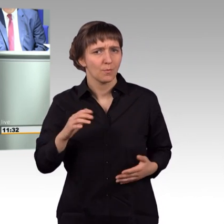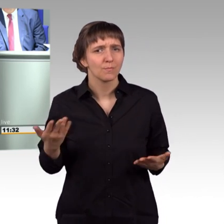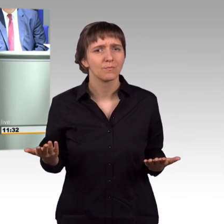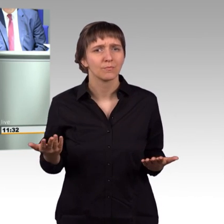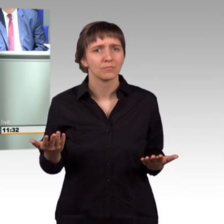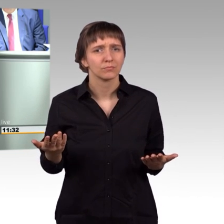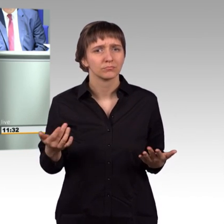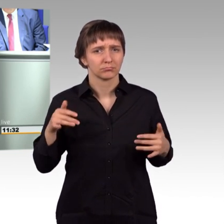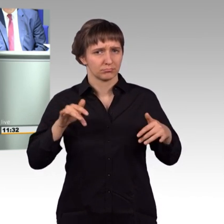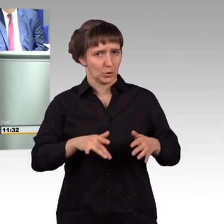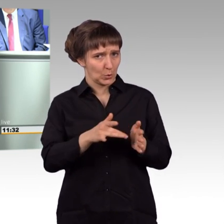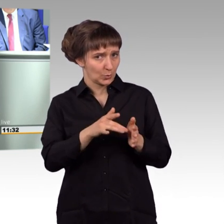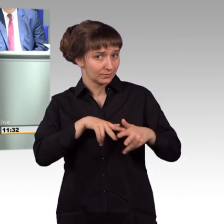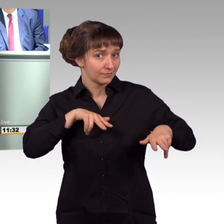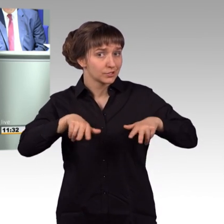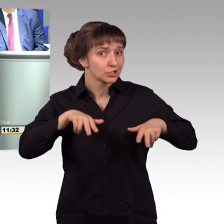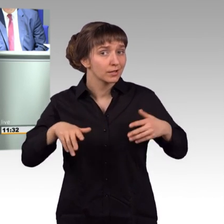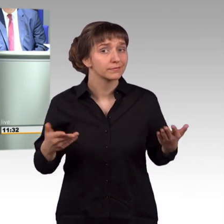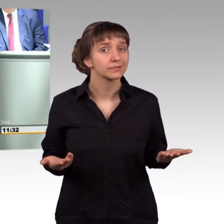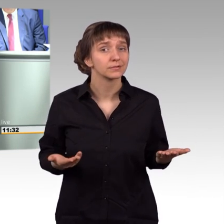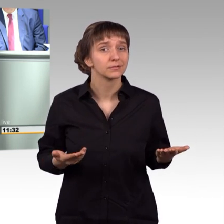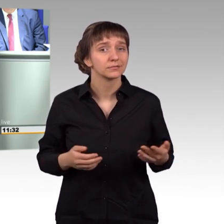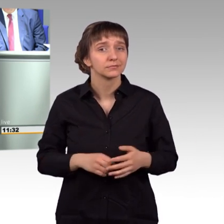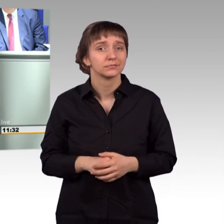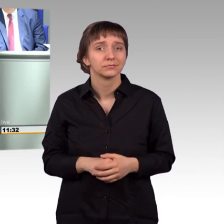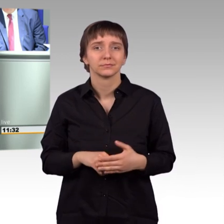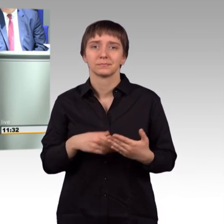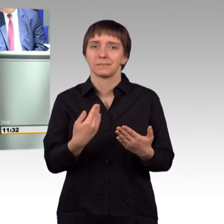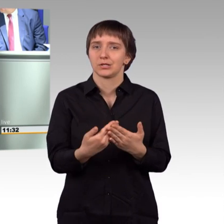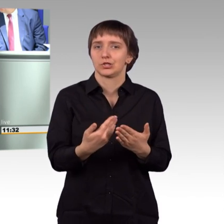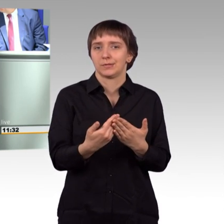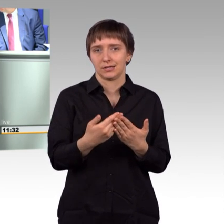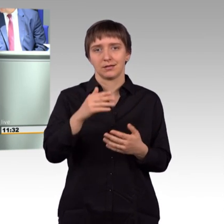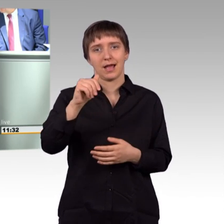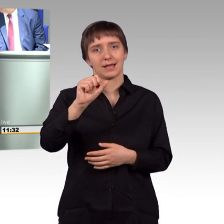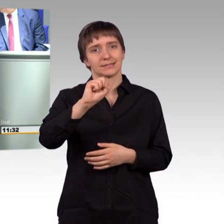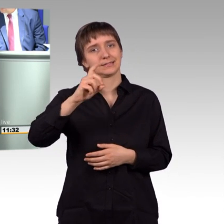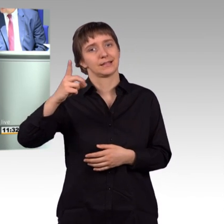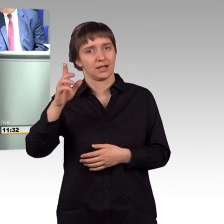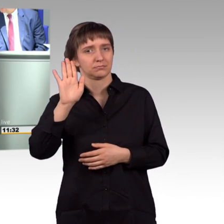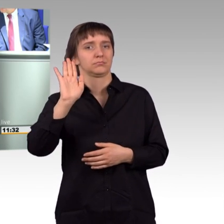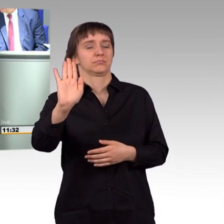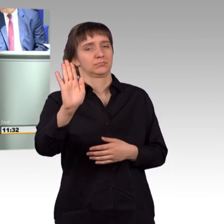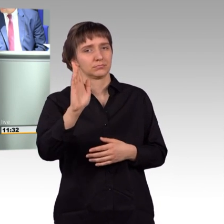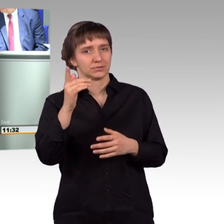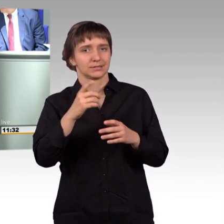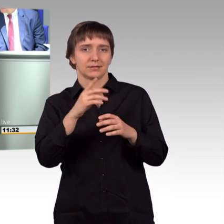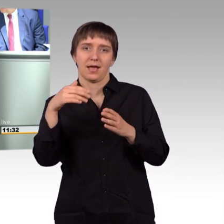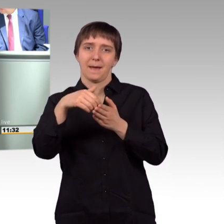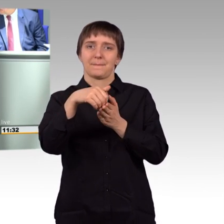Gab es etwa doch wirtschaftliche Gründe, zum Beispiel der von Assad abgelehnte Bau einer Gaspipeline von Katar durch